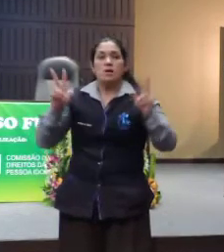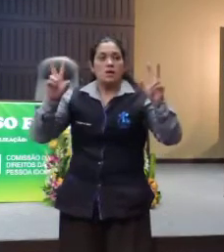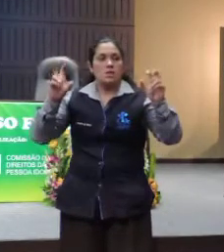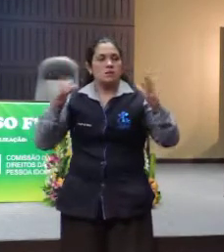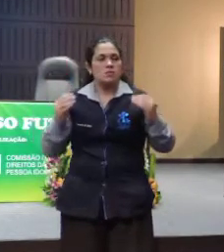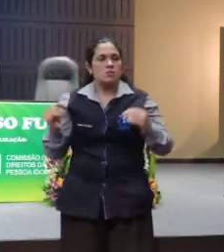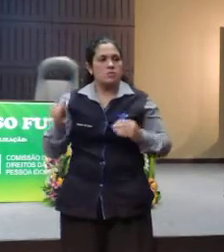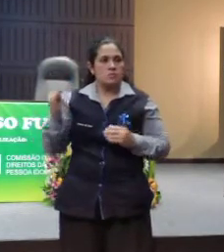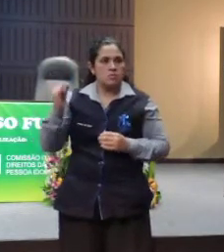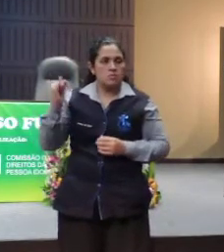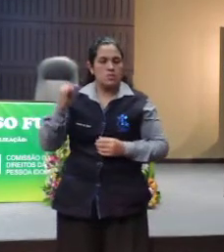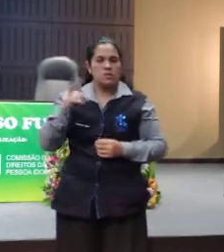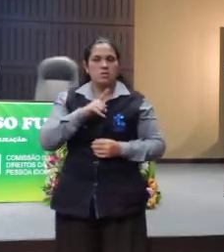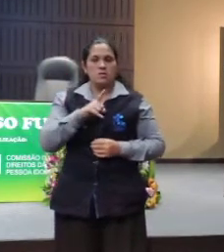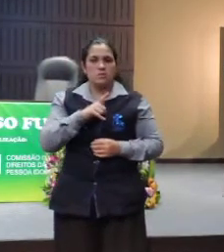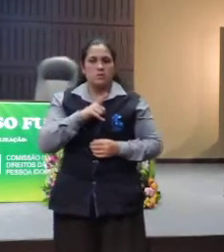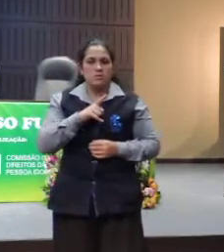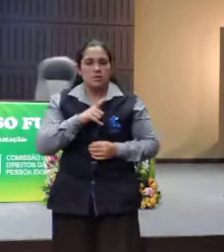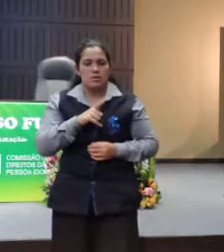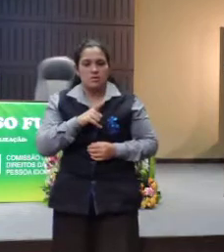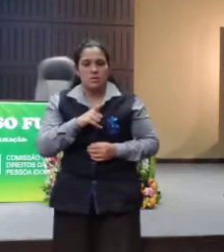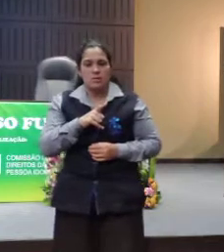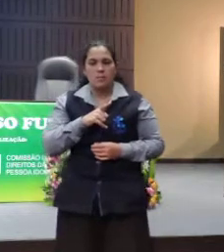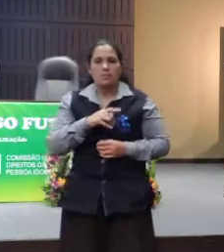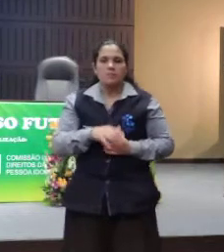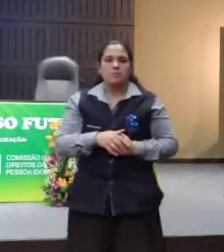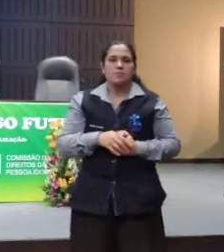interessante, tão importante.